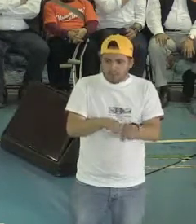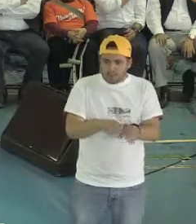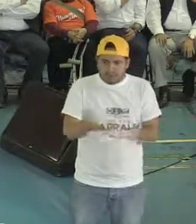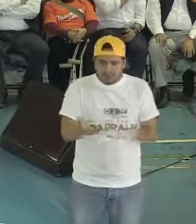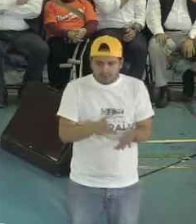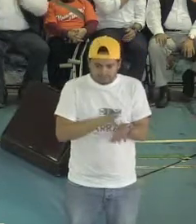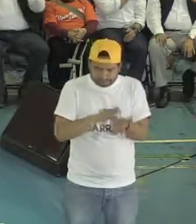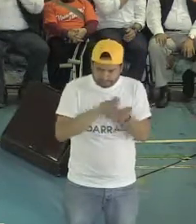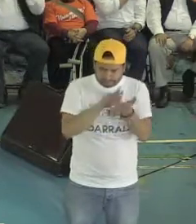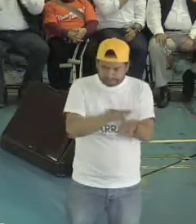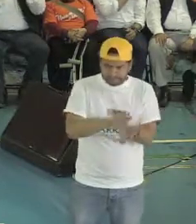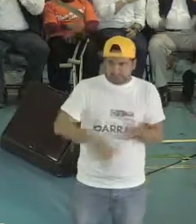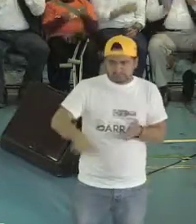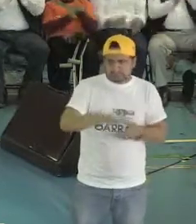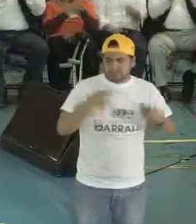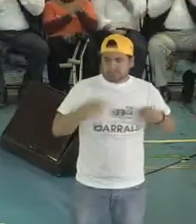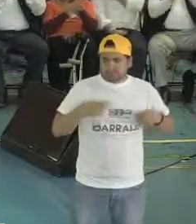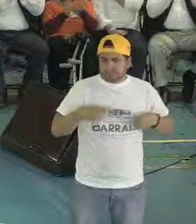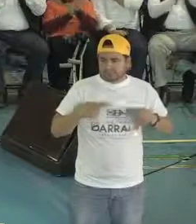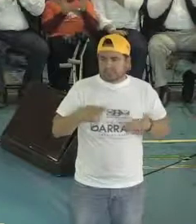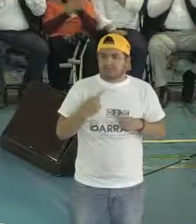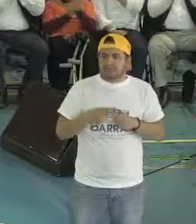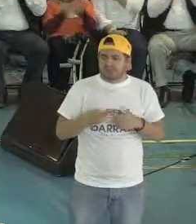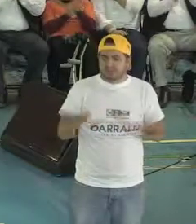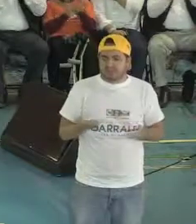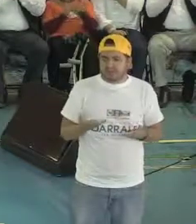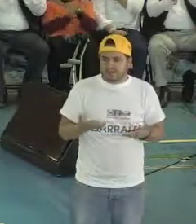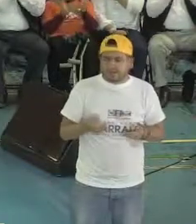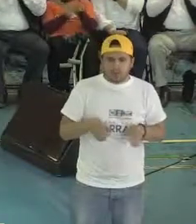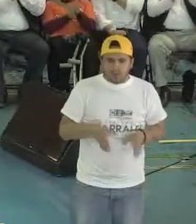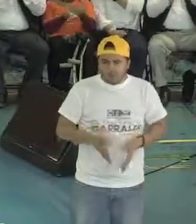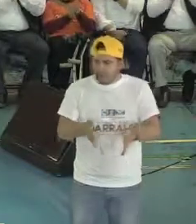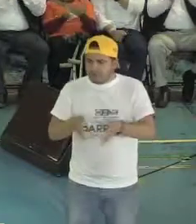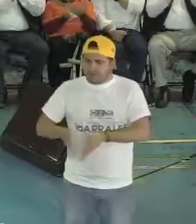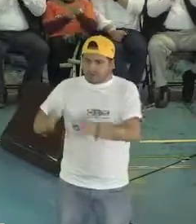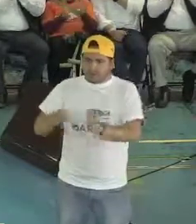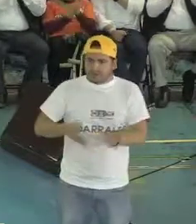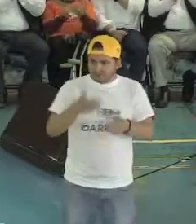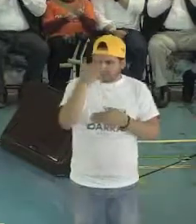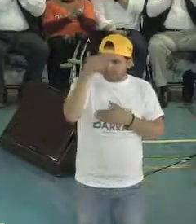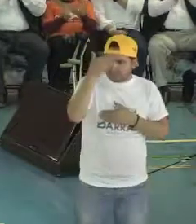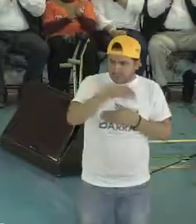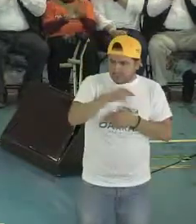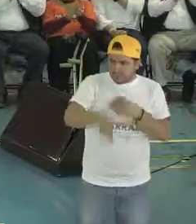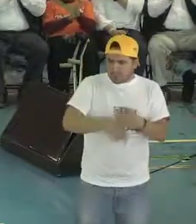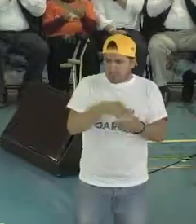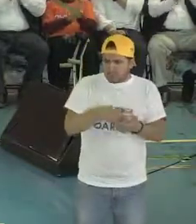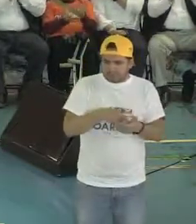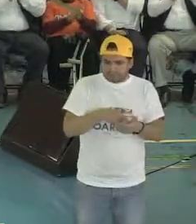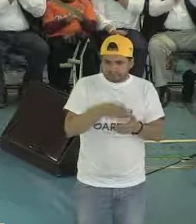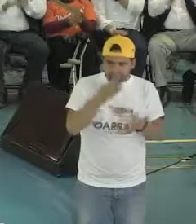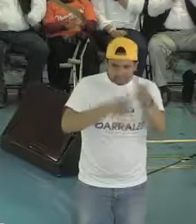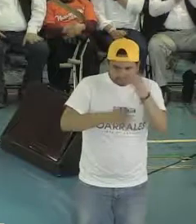con discapacidad, a quién le toca, cómo salimos, cómo les damos condiciones para que ustedes también estén